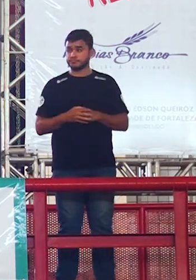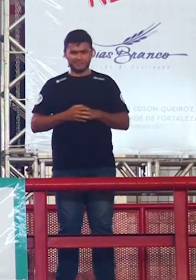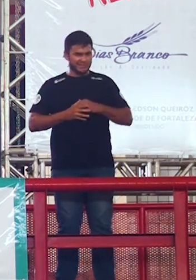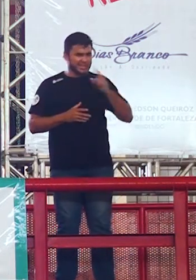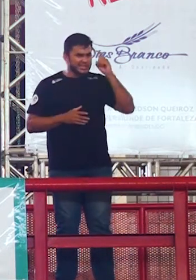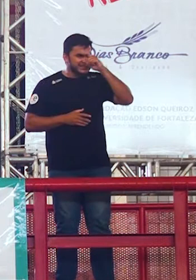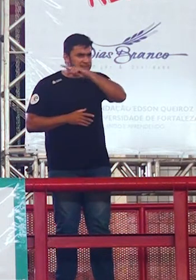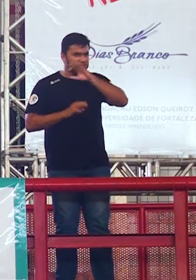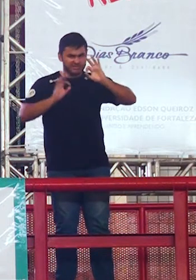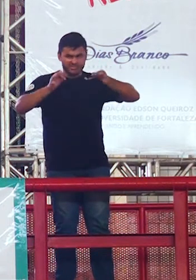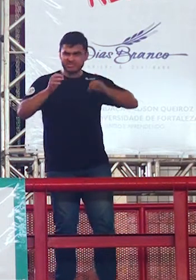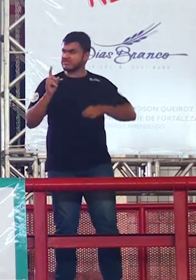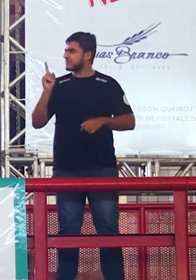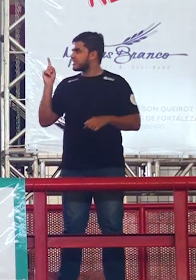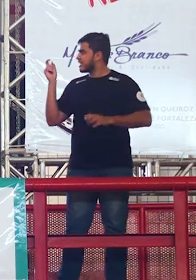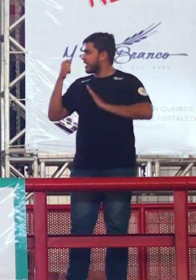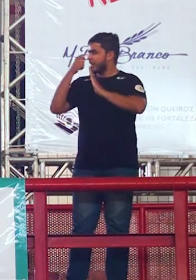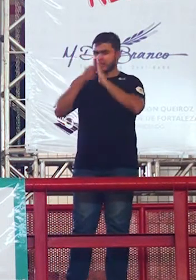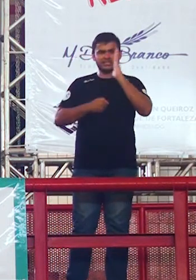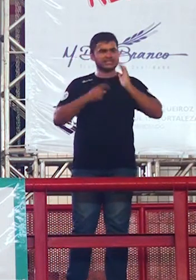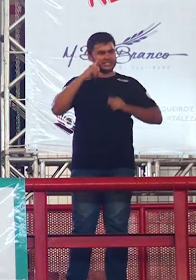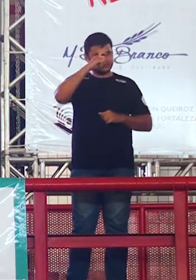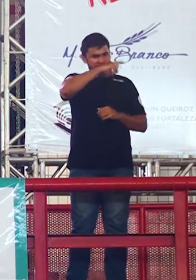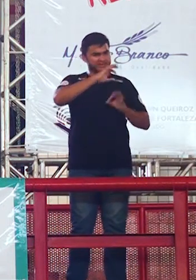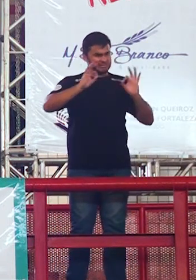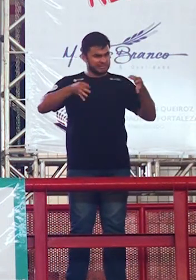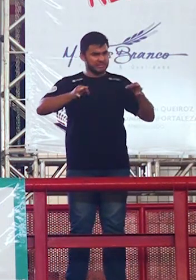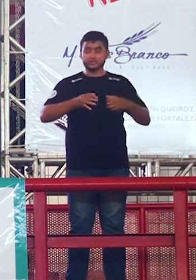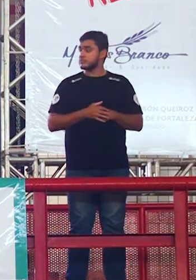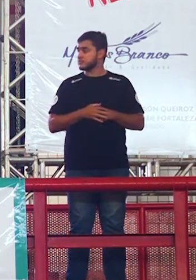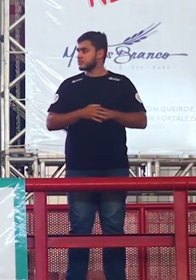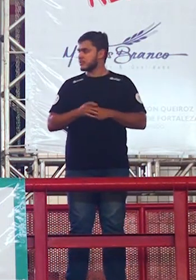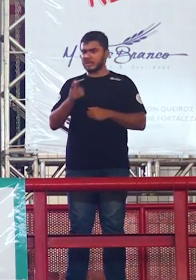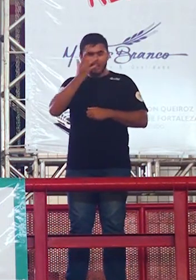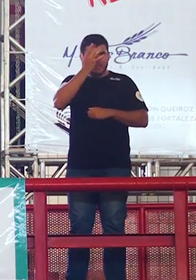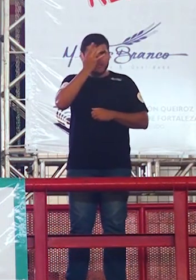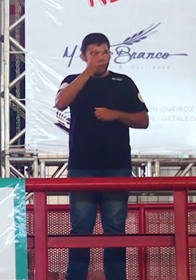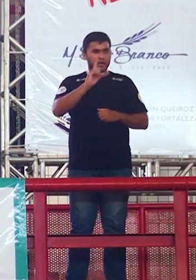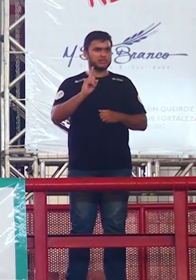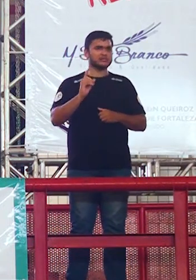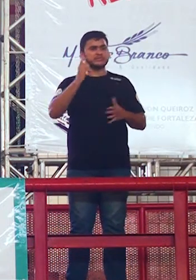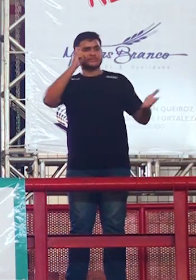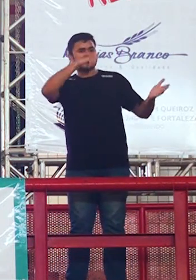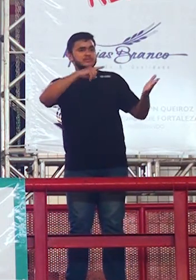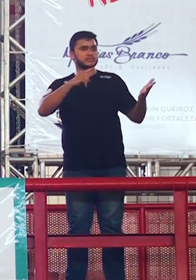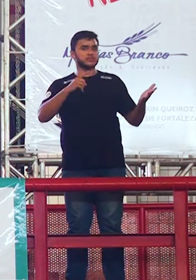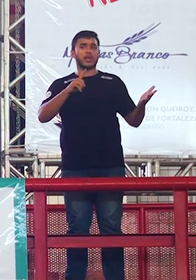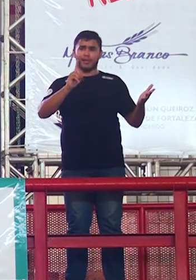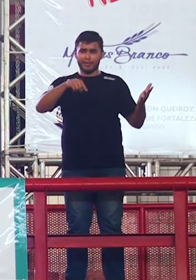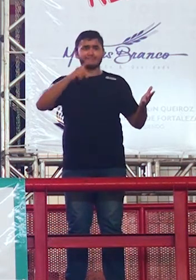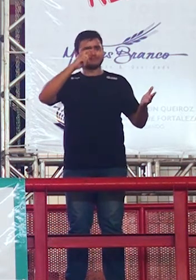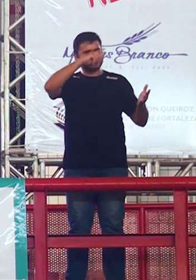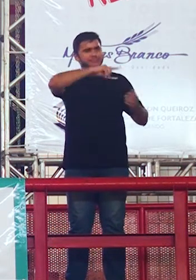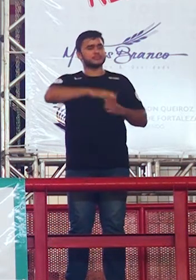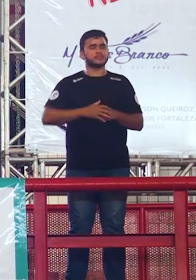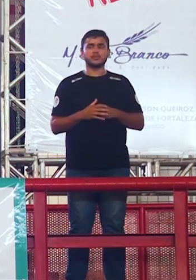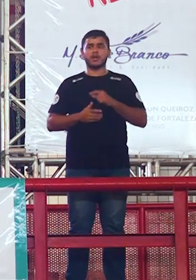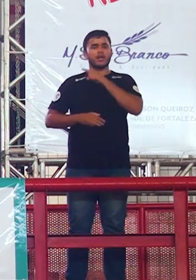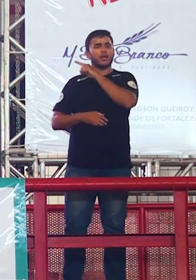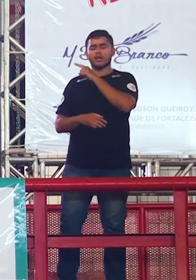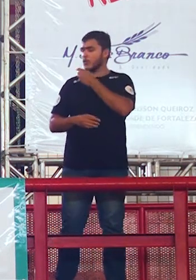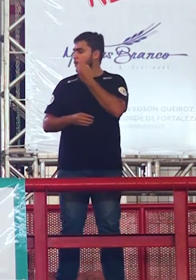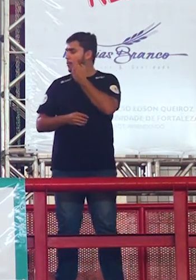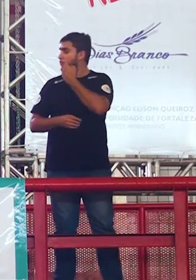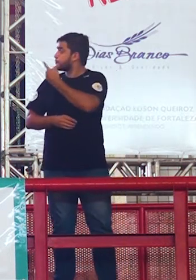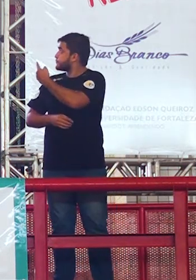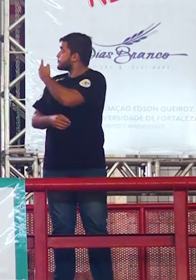tão difícil assim essa prova será que é tão complexa assim porque está reduzindo olha